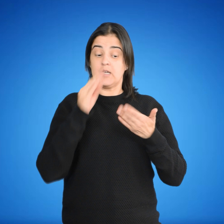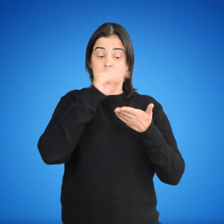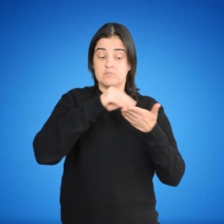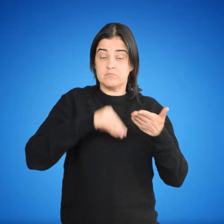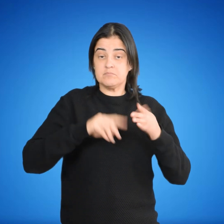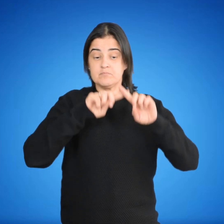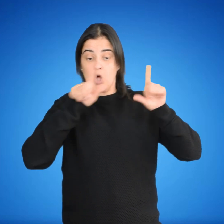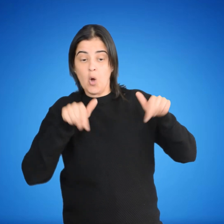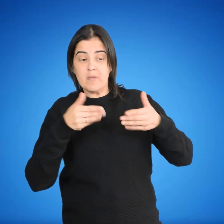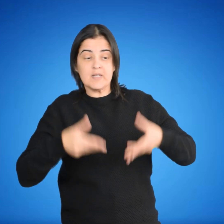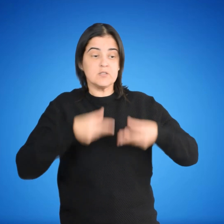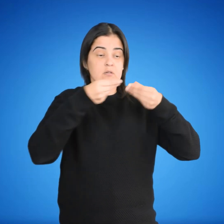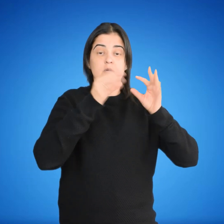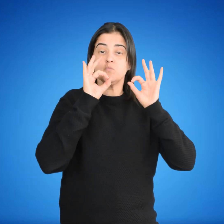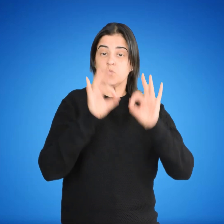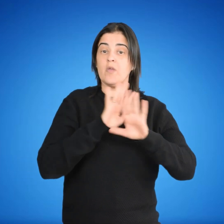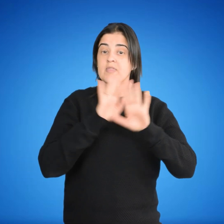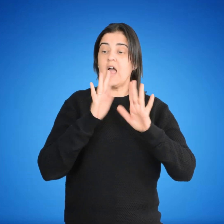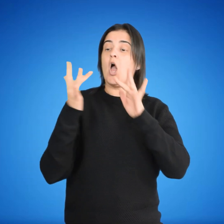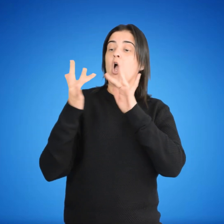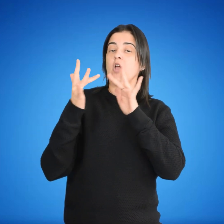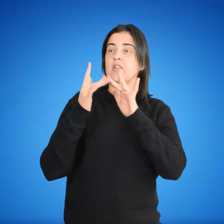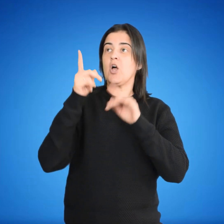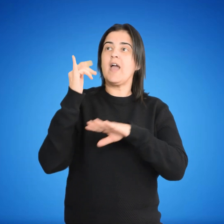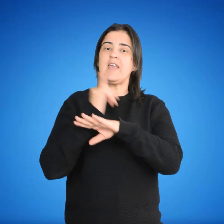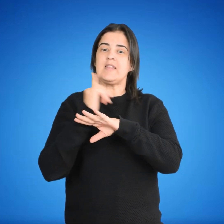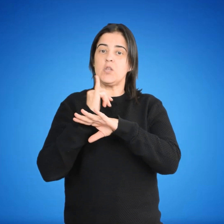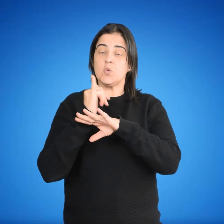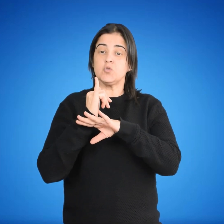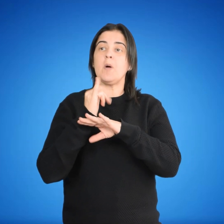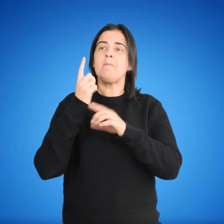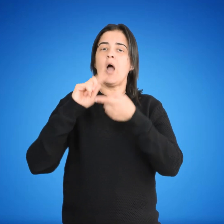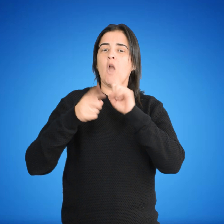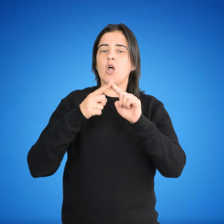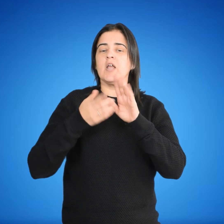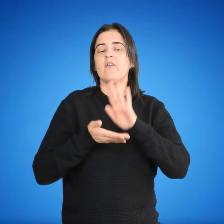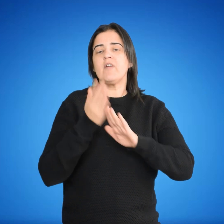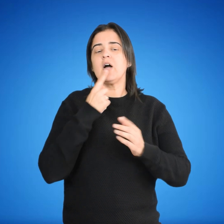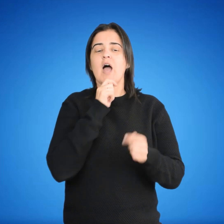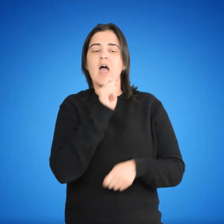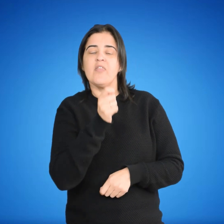completar toda la documentación, se contactarán desde la institución para coordinar una entrevista.